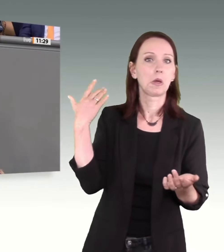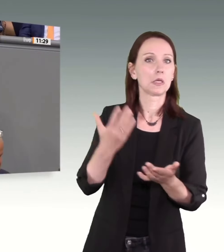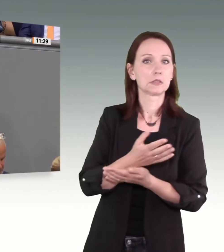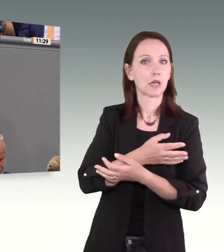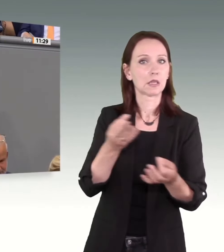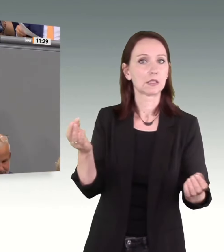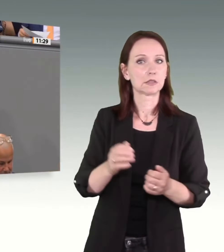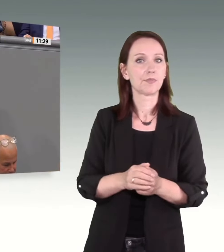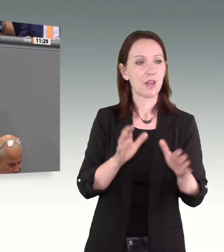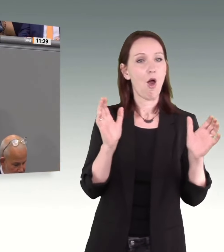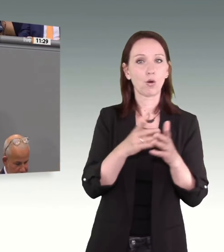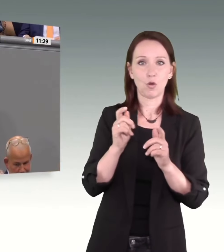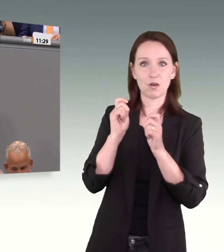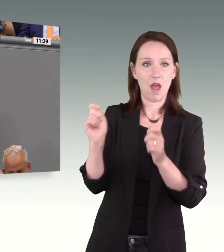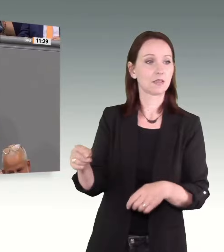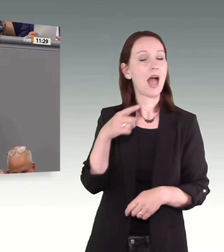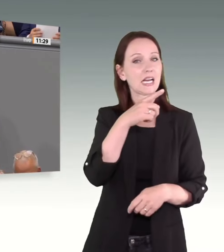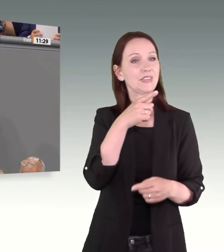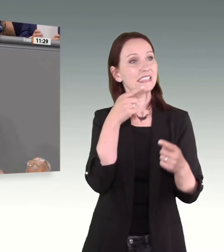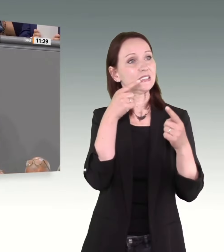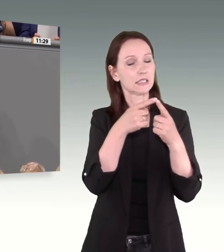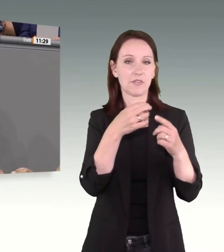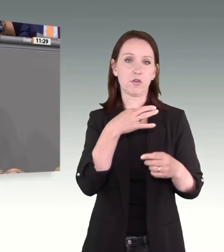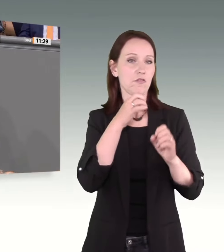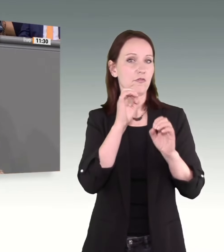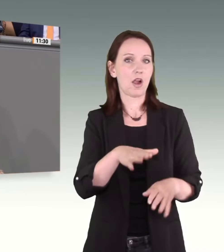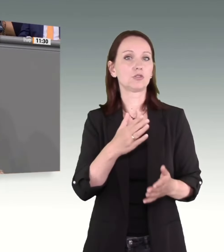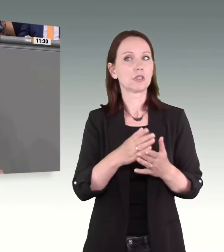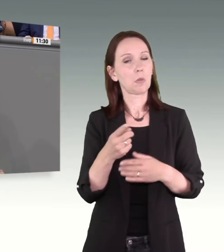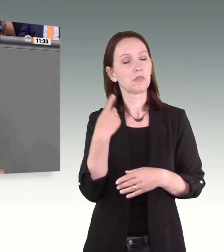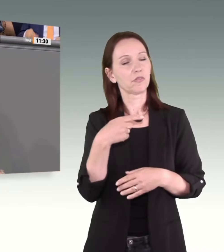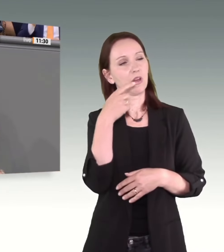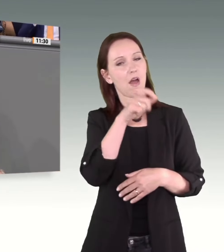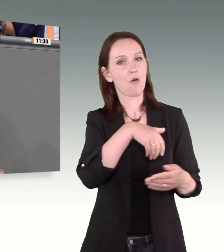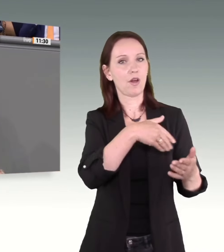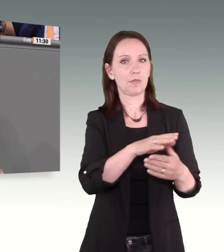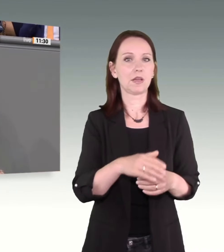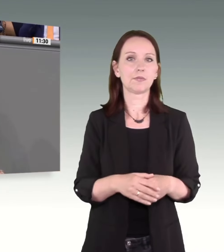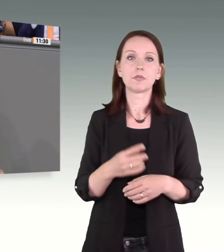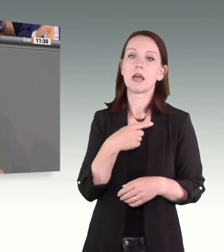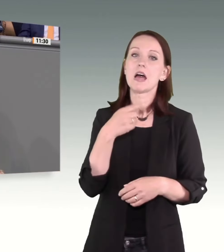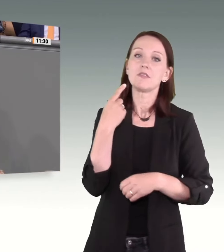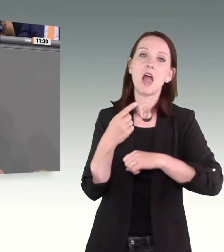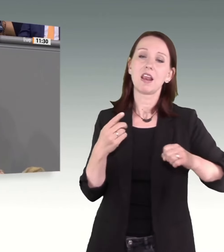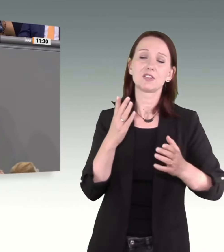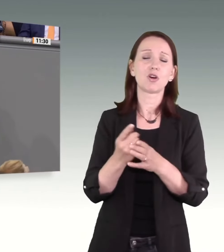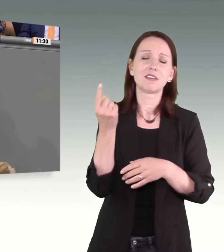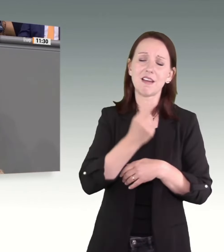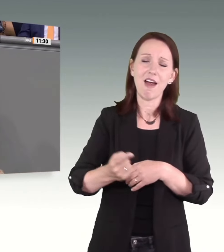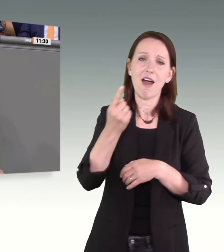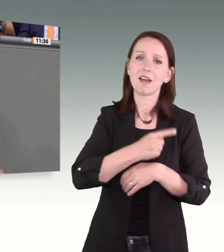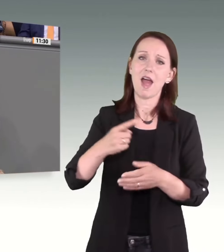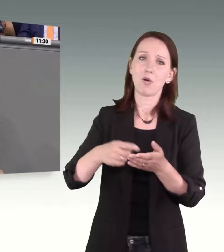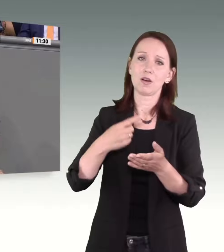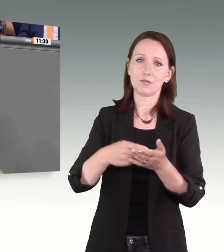an falscher Stelle an. Daher werden wir ihn ablehnen. Wir Linke fordern seit Jahren, dass endlich effektive Maßnahmen